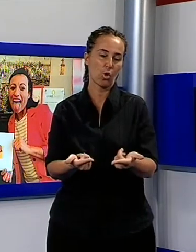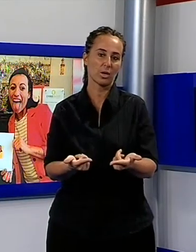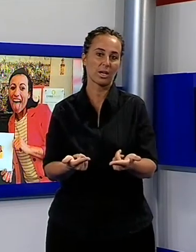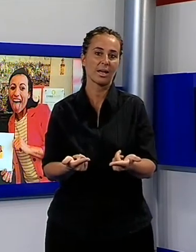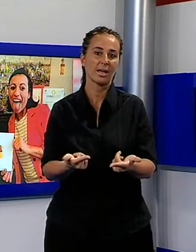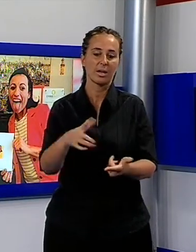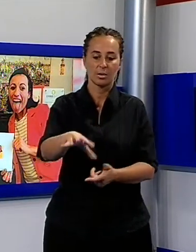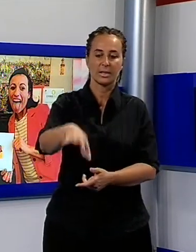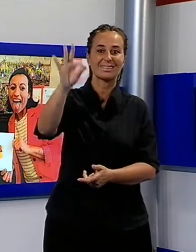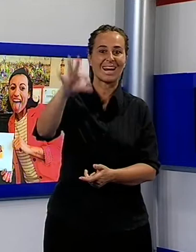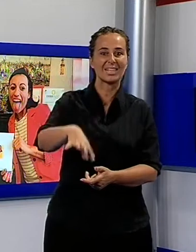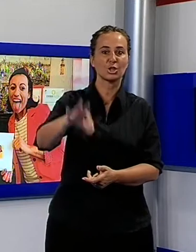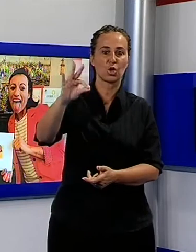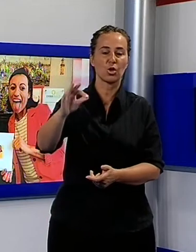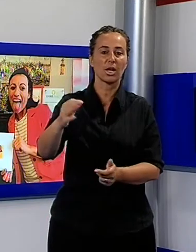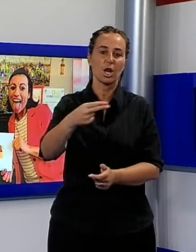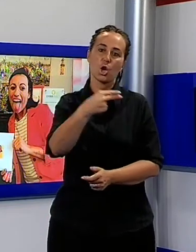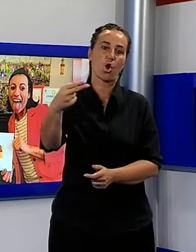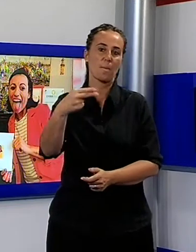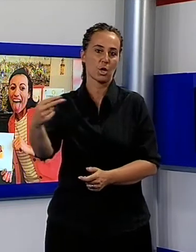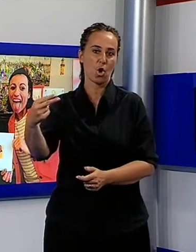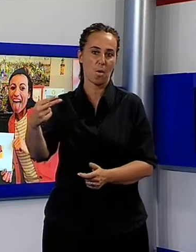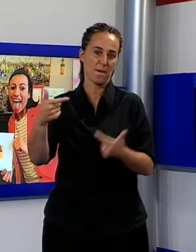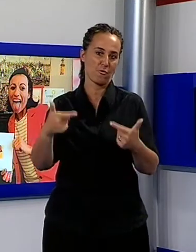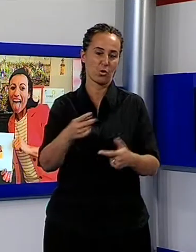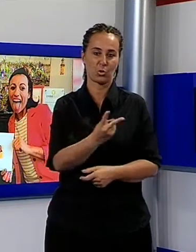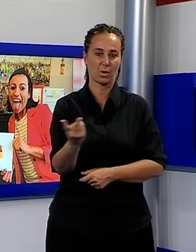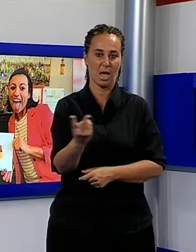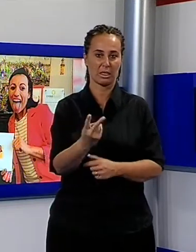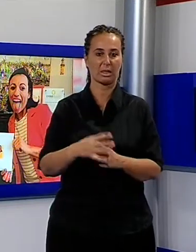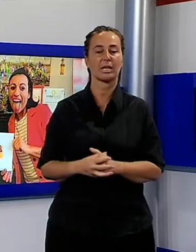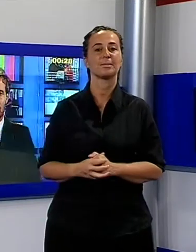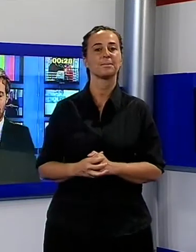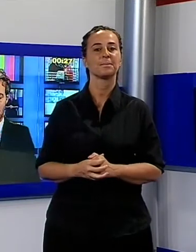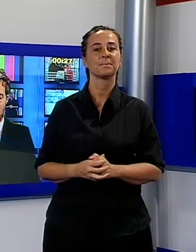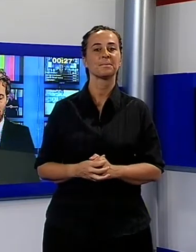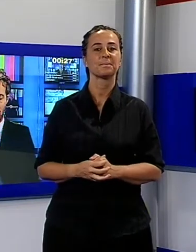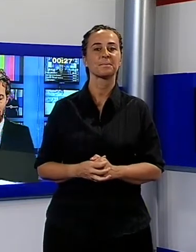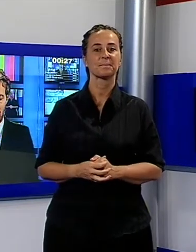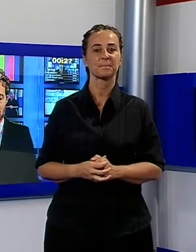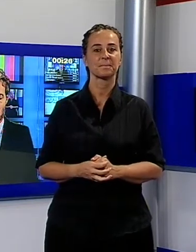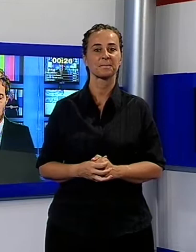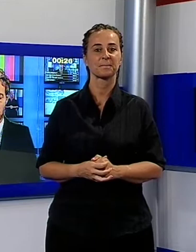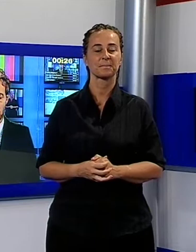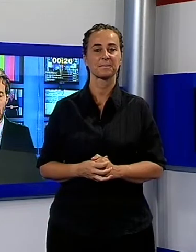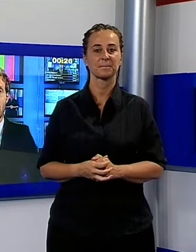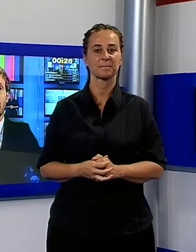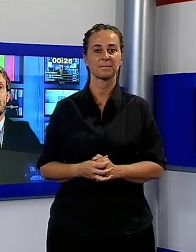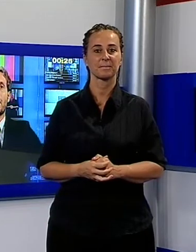hanno eseguito l'estrazione dei fortunati candidati a vincere due biglietti in diretta Facebook. E ora la